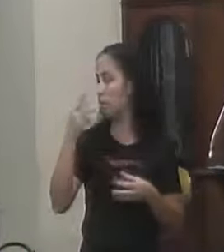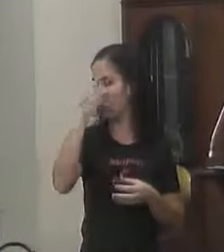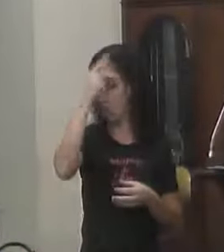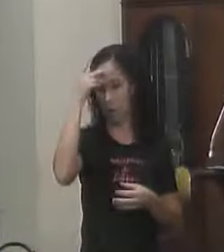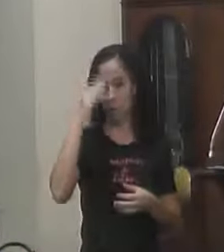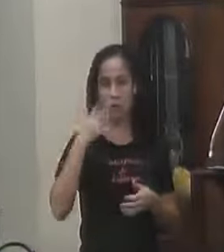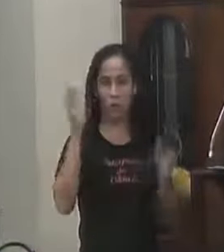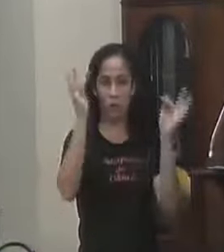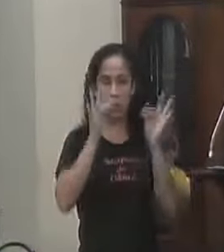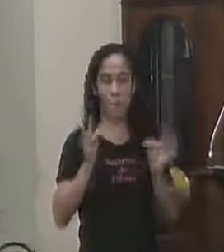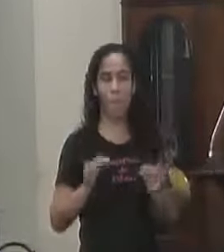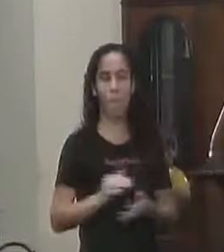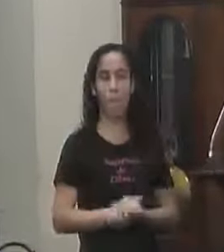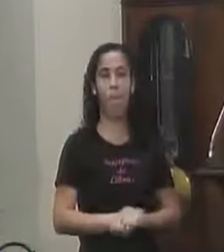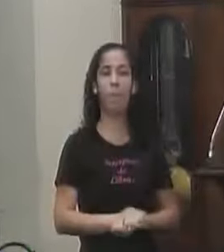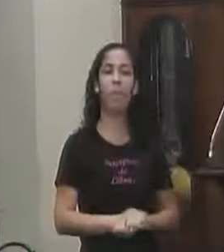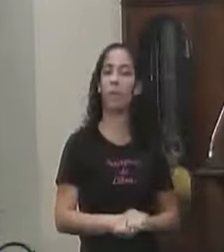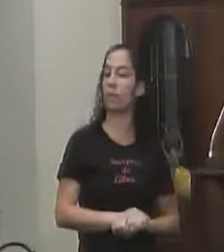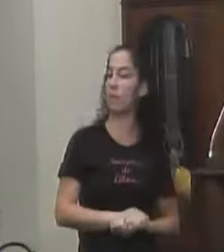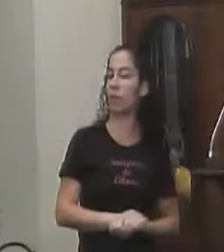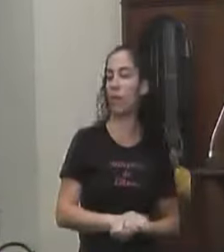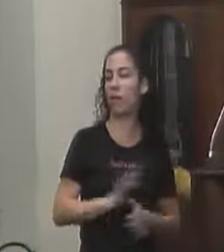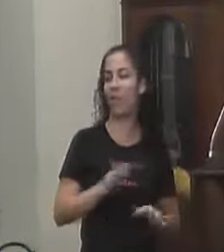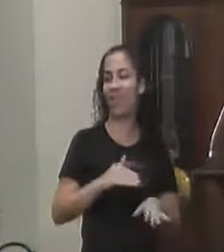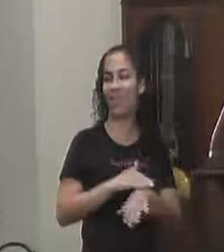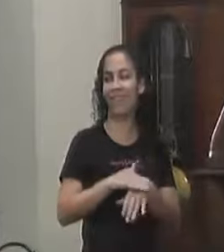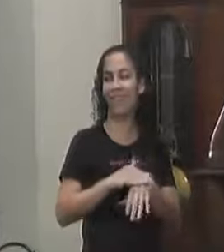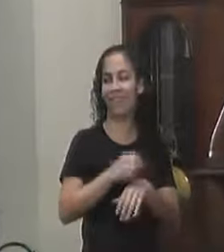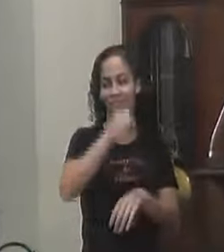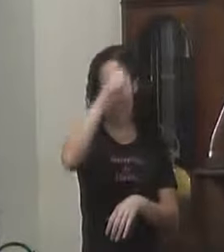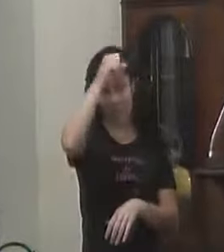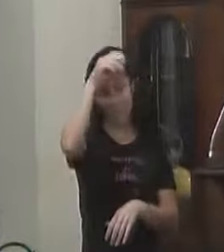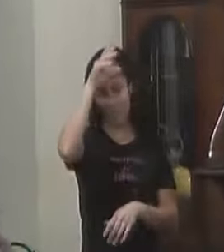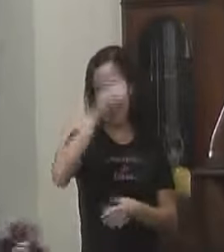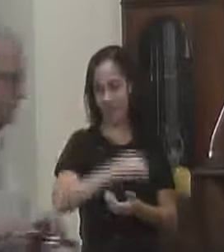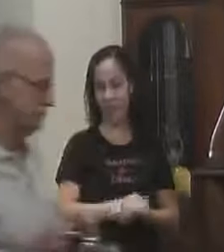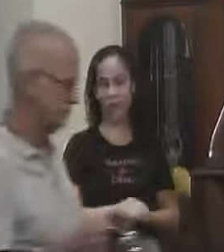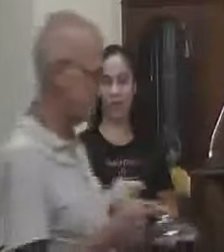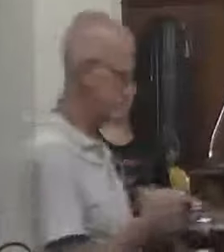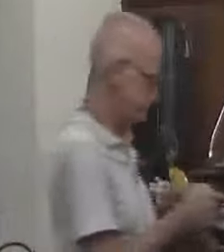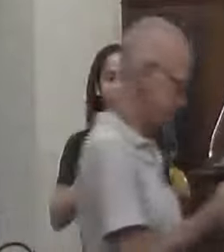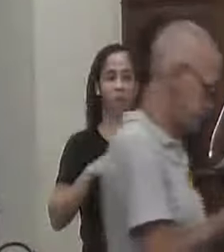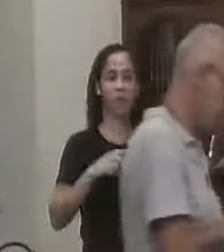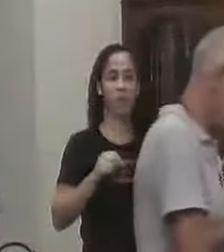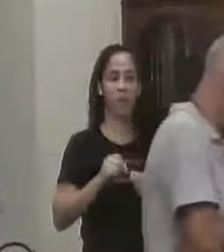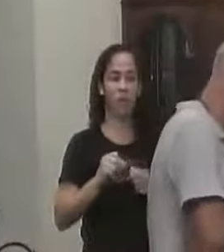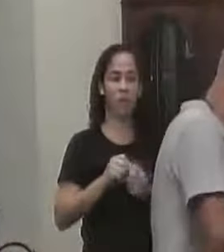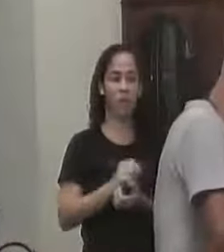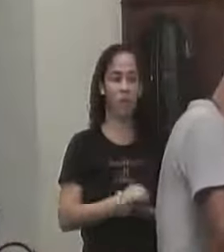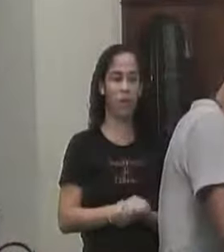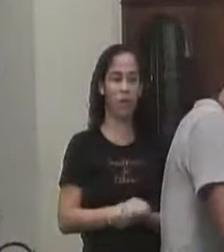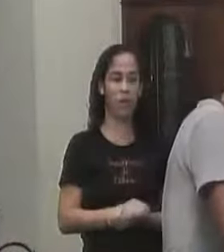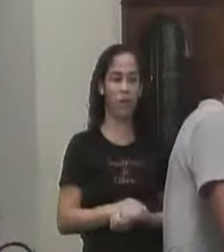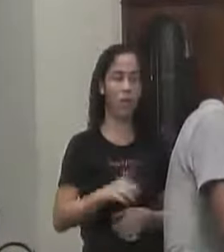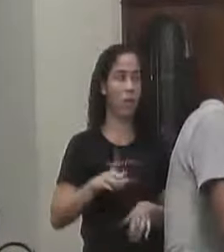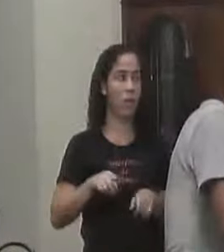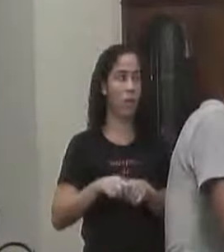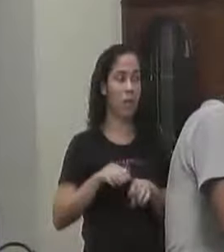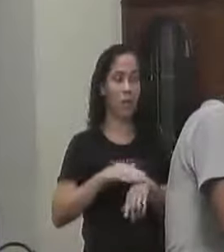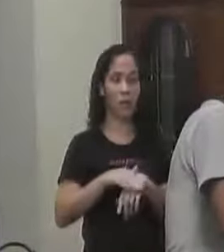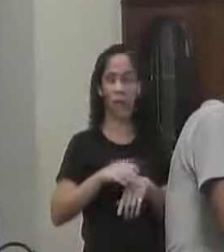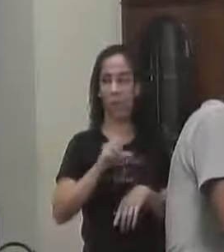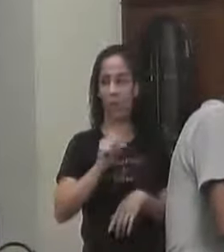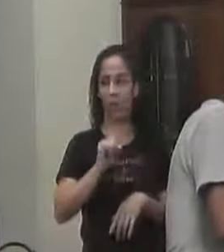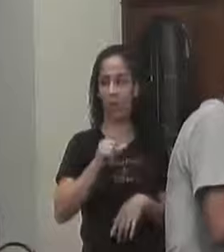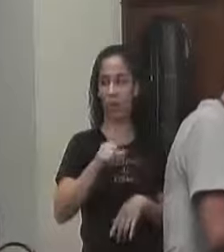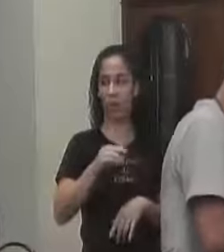satisfeito Já conversei com o nosso prefeito Uma coisa que ele tem que fazer Eu estava conversando Até com o Silvio ali